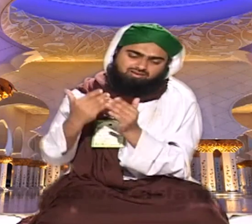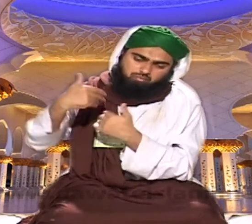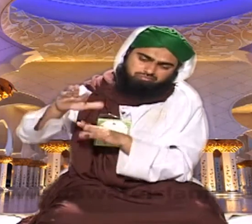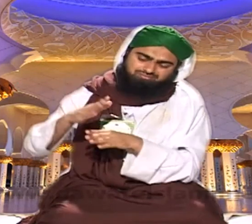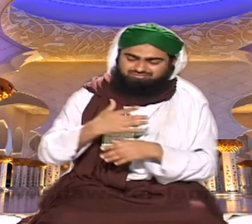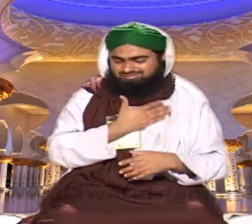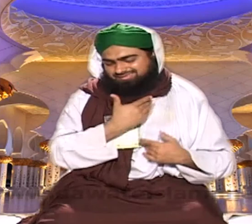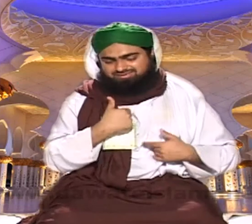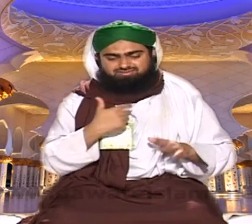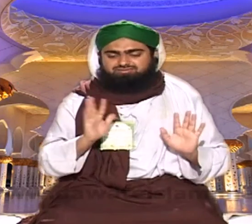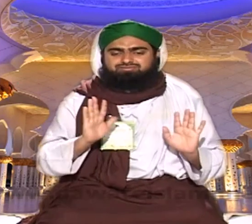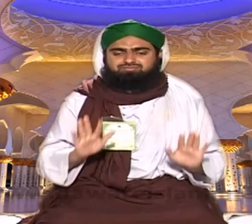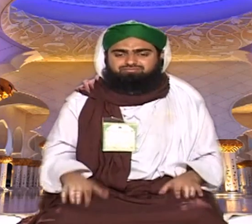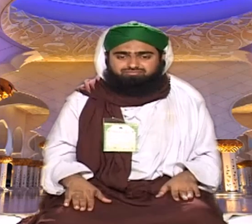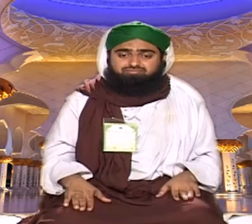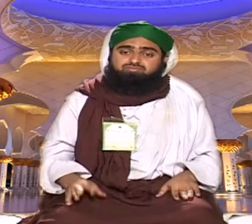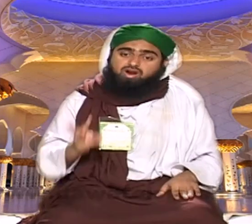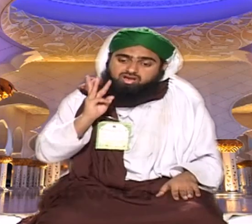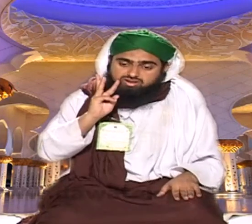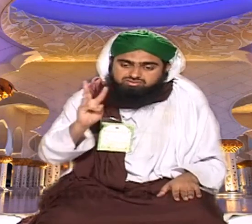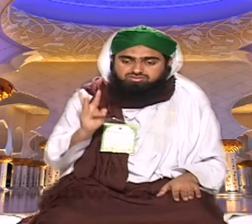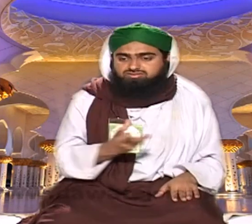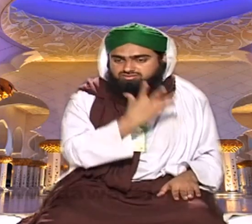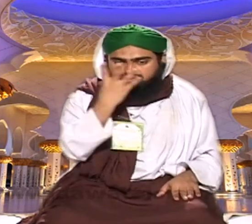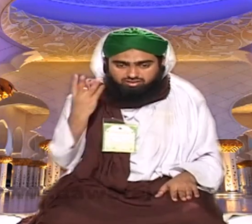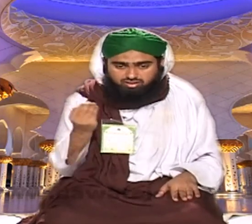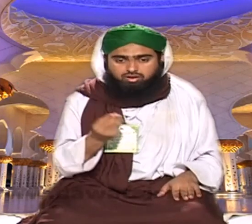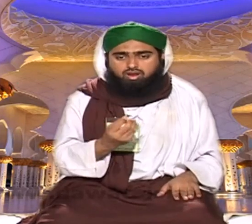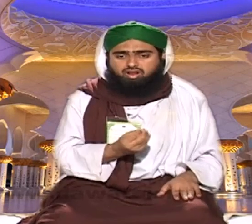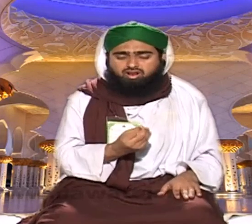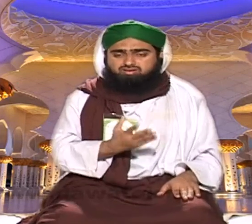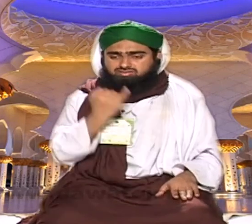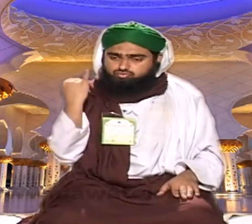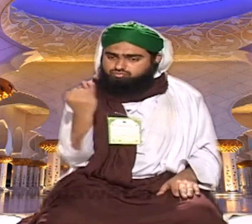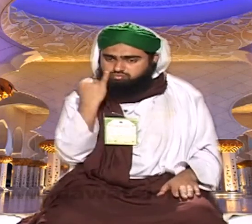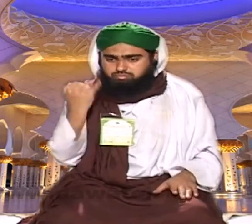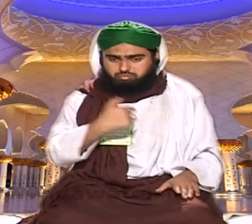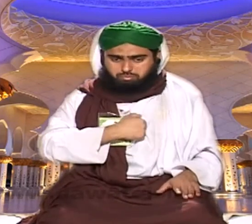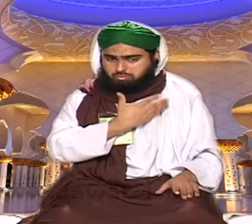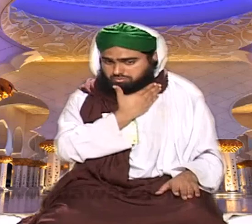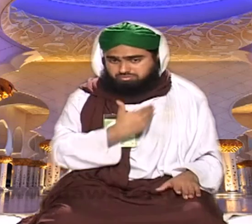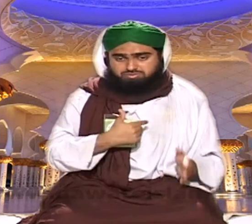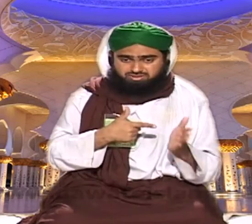جیسا لفظ بول کر مطلب مضا نہیں آتا تو بھارا لیے کہ میرے سلام بھائیو تین دن آپ نے پکنک کا پروگرام بنایا